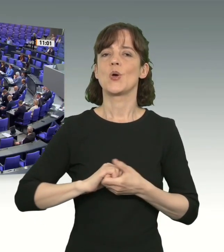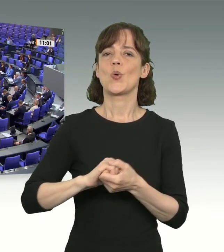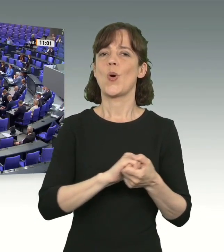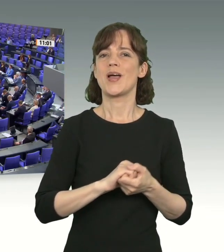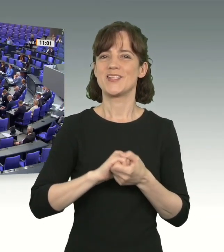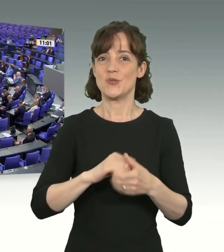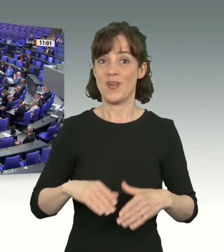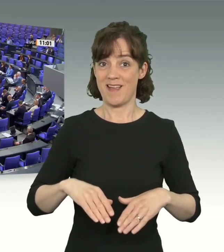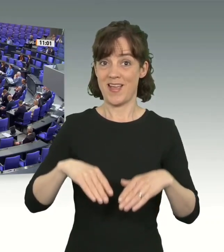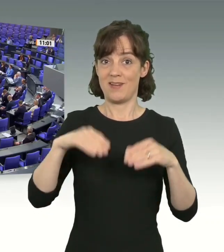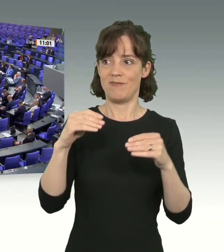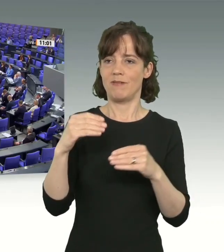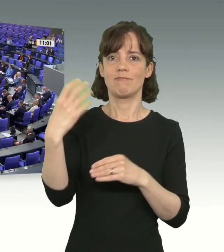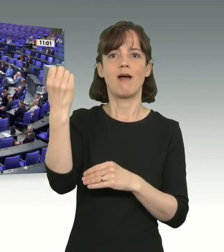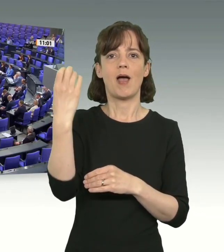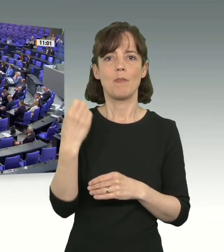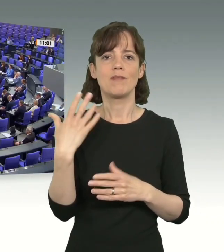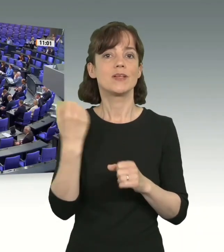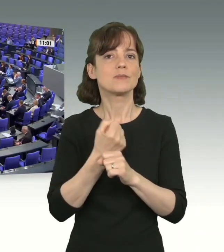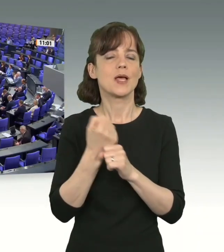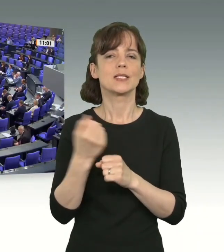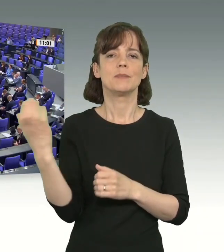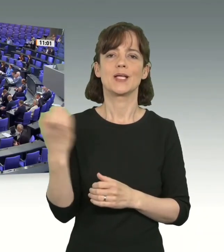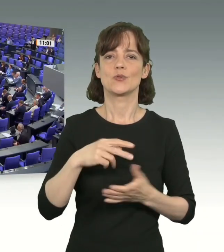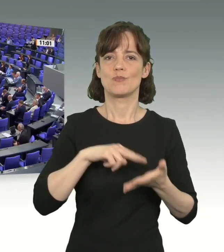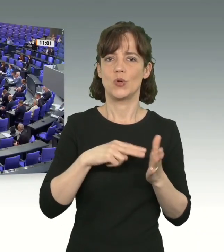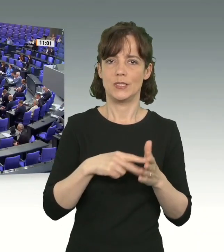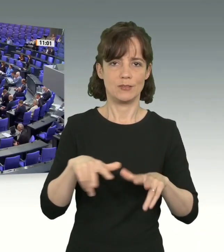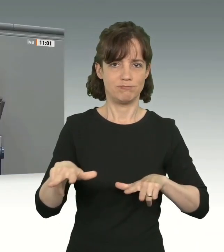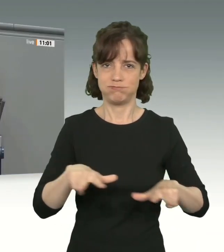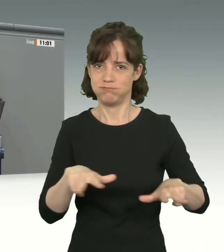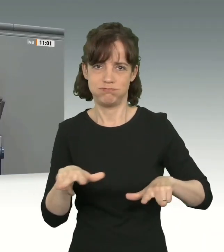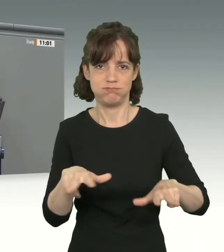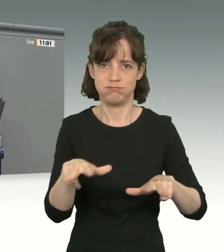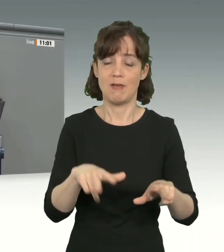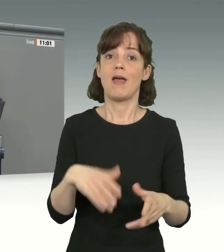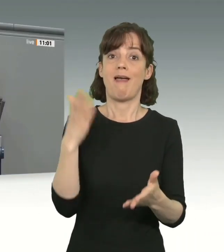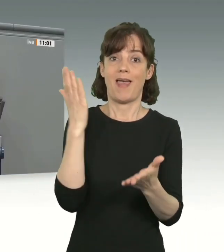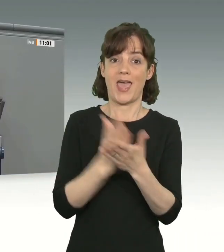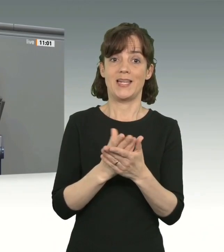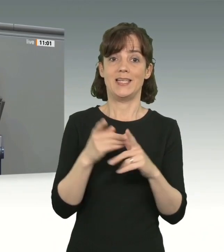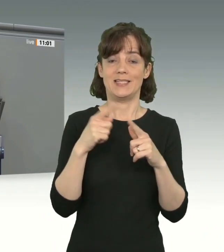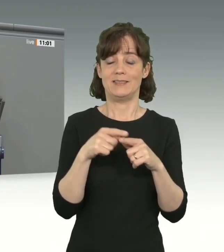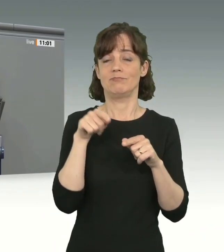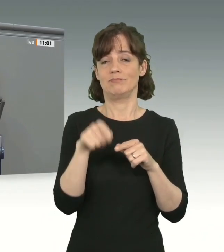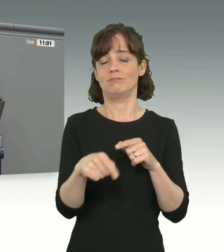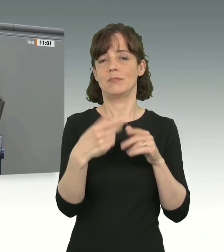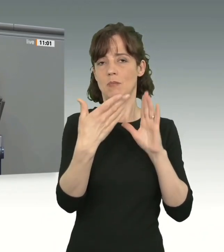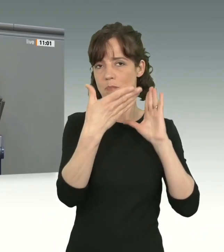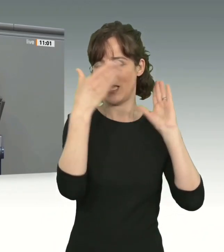arbeitet die Ampel daran, die Migrationspolitik in unserem Land zu regeln. Endlich ist dieser Paradigmenwechsel möglich.